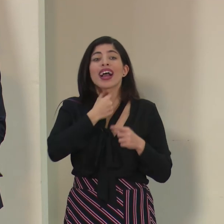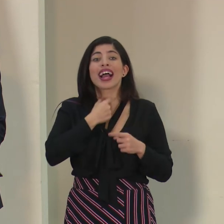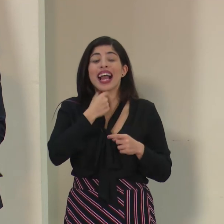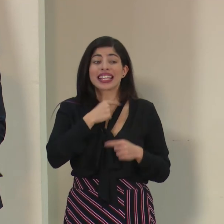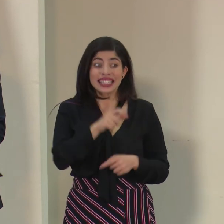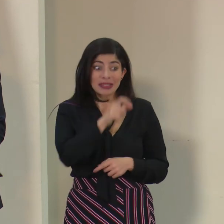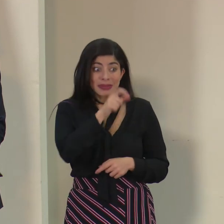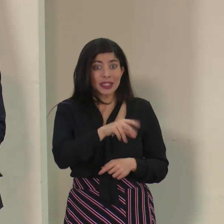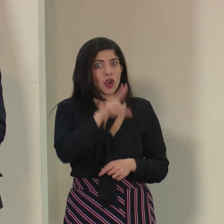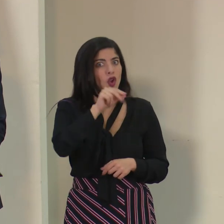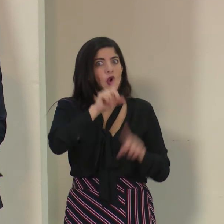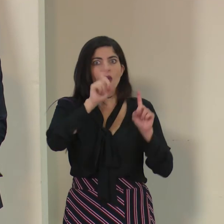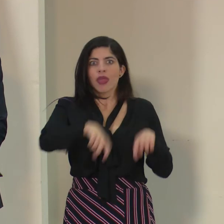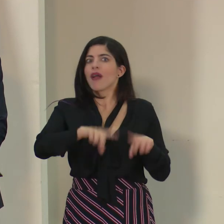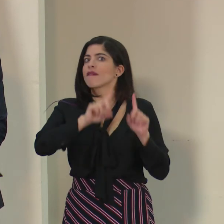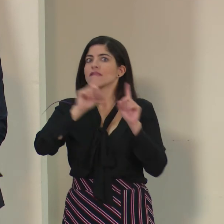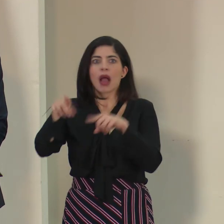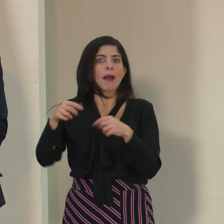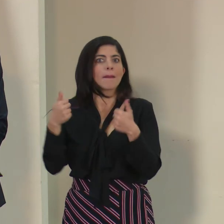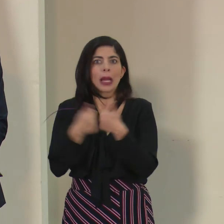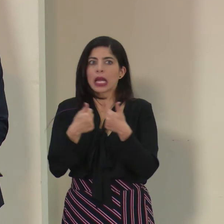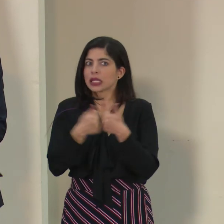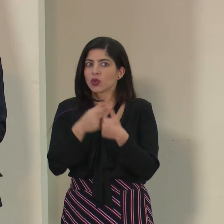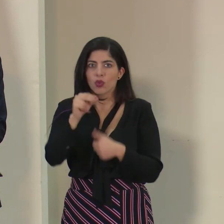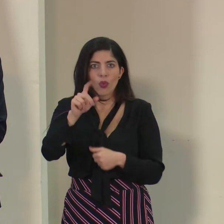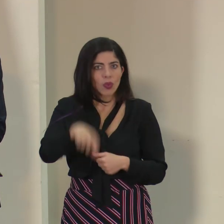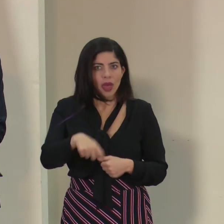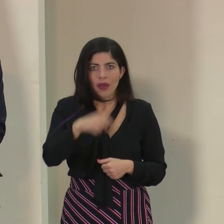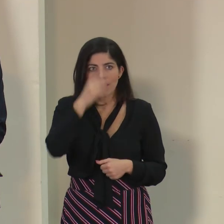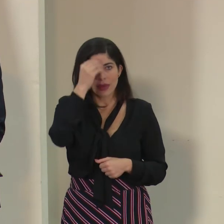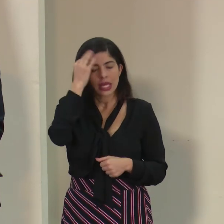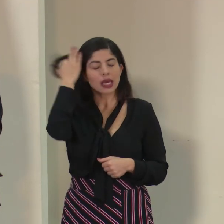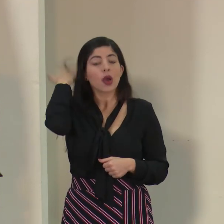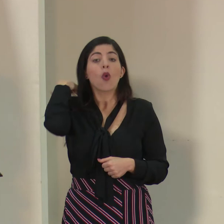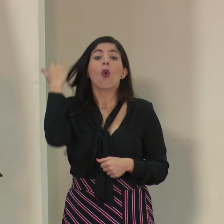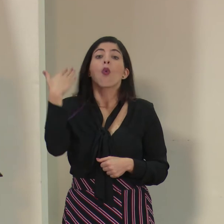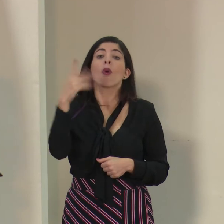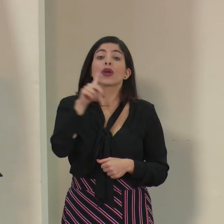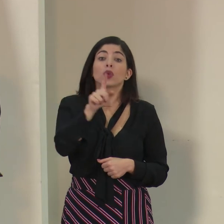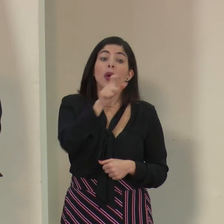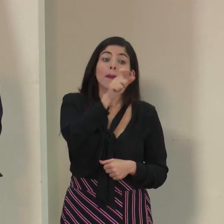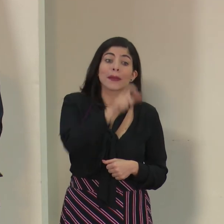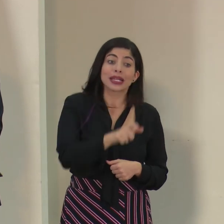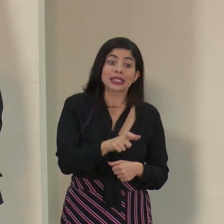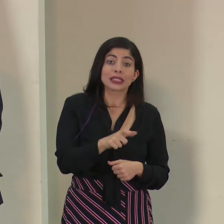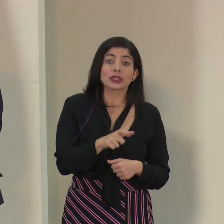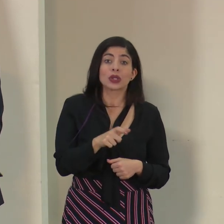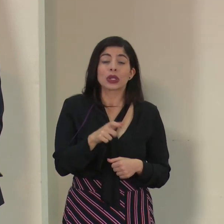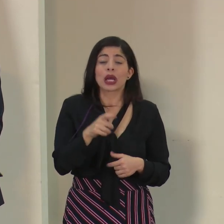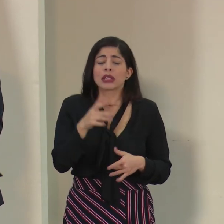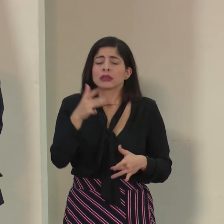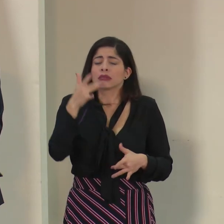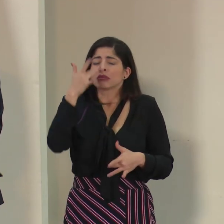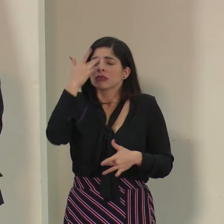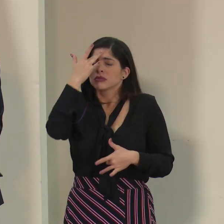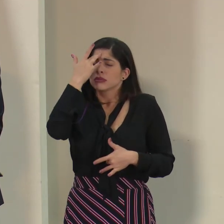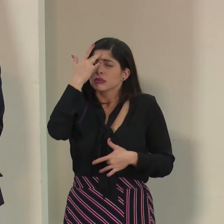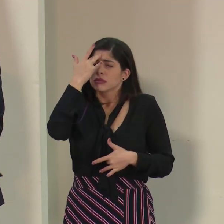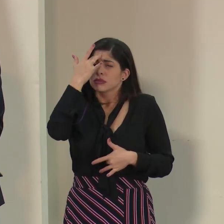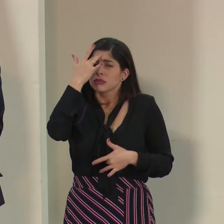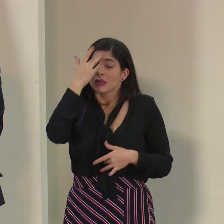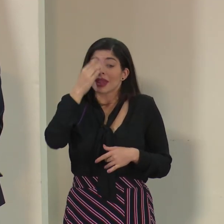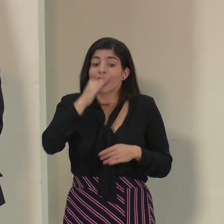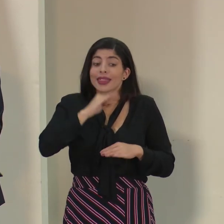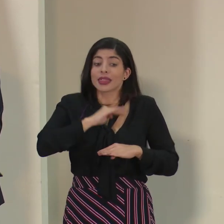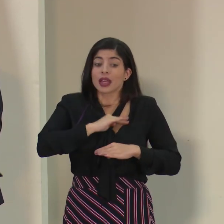deben ir a los partidos. Porque primero, yo insisto, cuando una persona está agudamente enferma, el